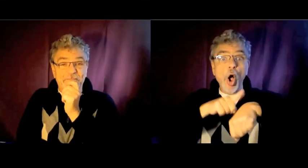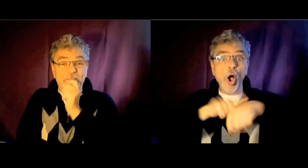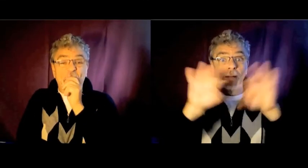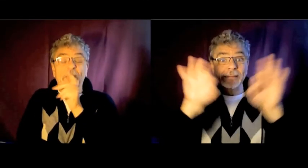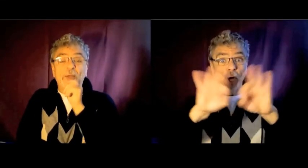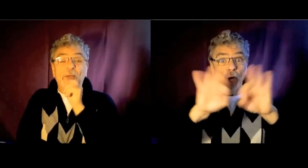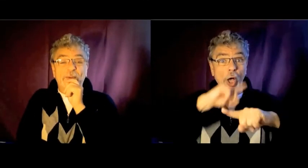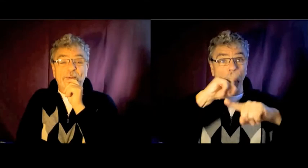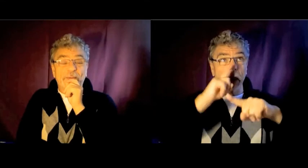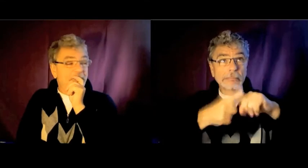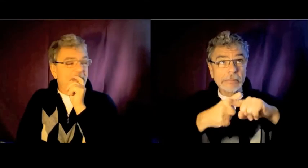Bon, alors, hum,